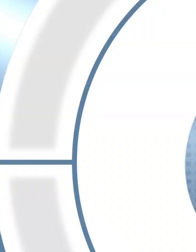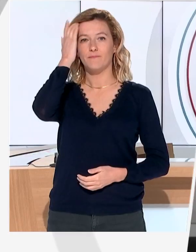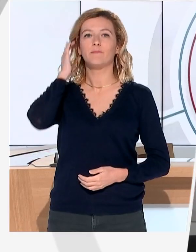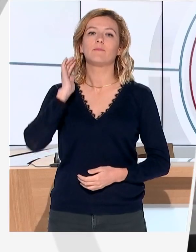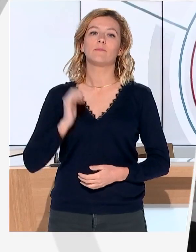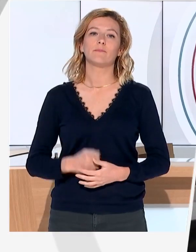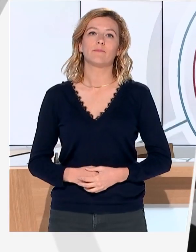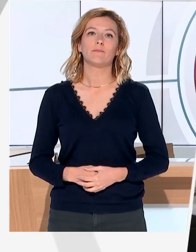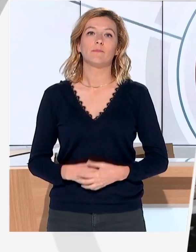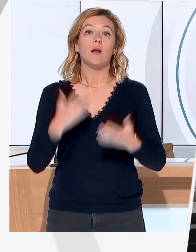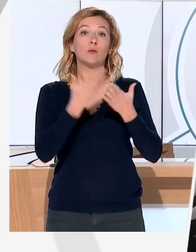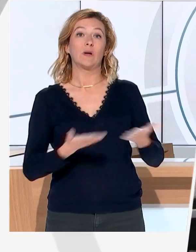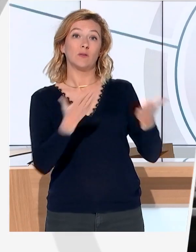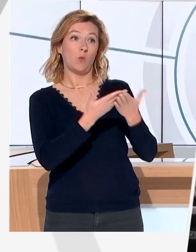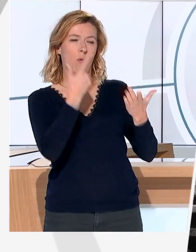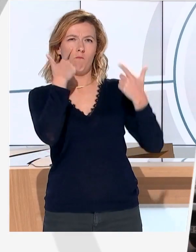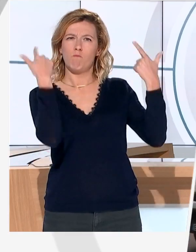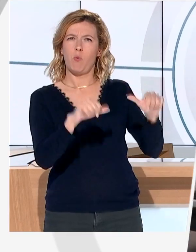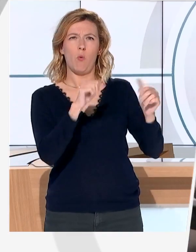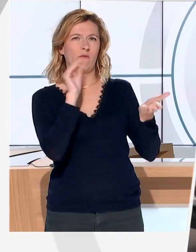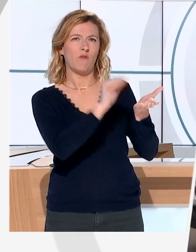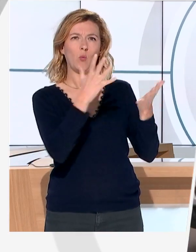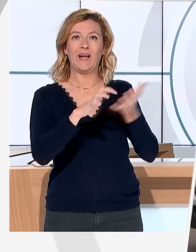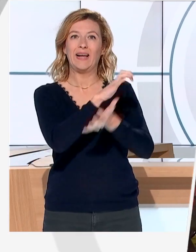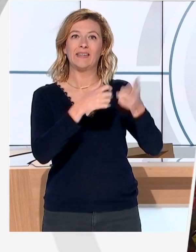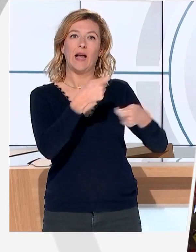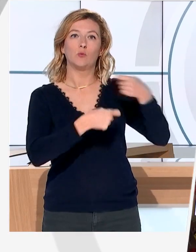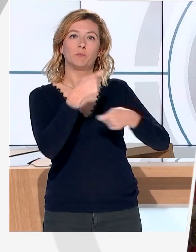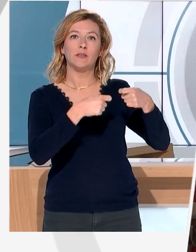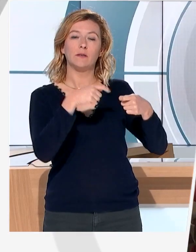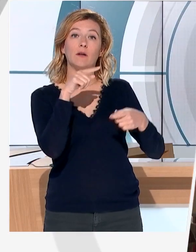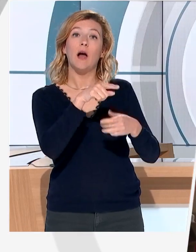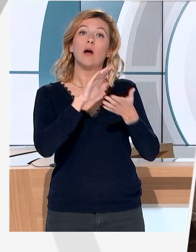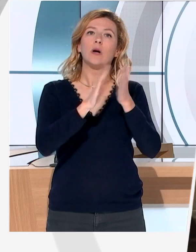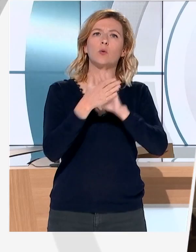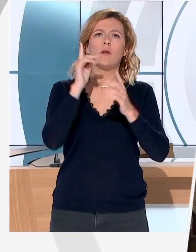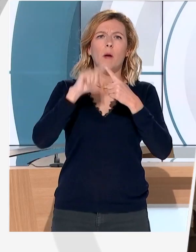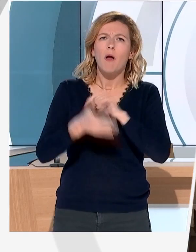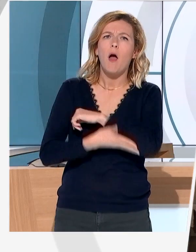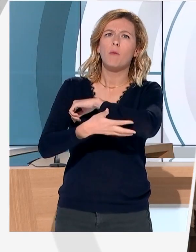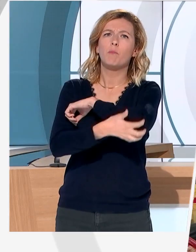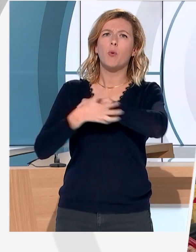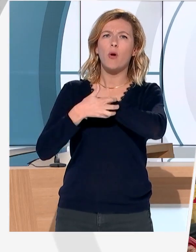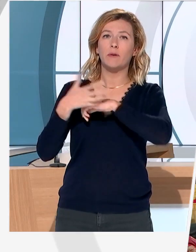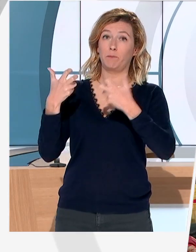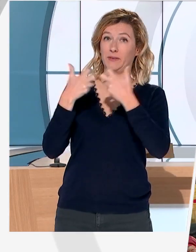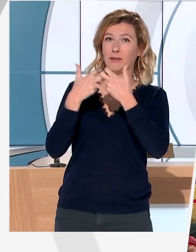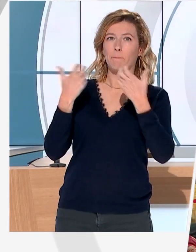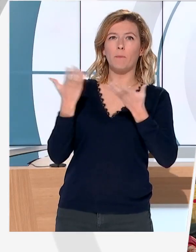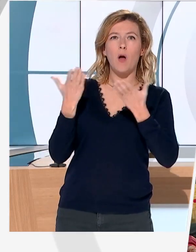C'est sans doute une des conséquences de la crise économique. Les associations qui viennent en aide au plus précaire manquent de dons. C'est le cas dans cette communauté